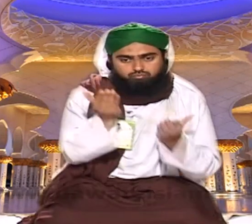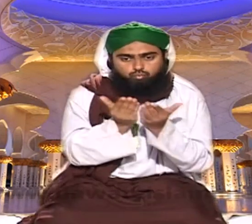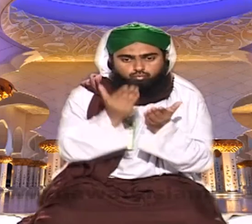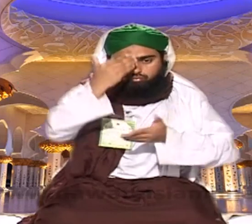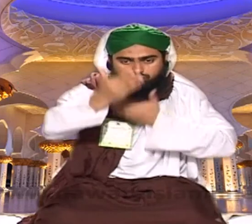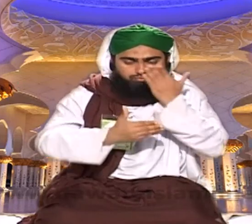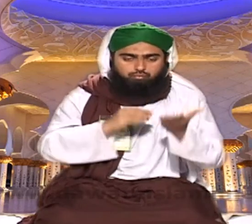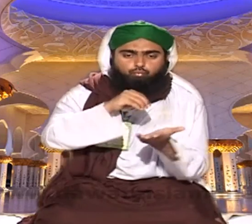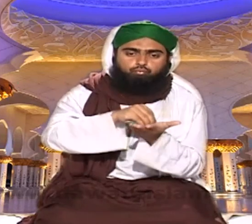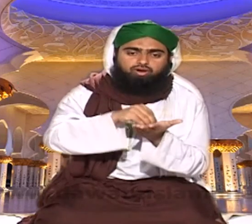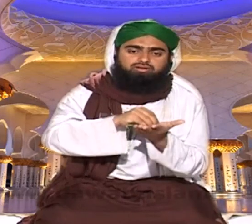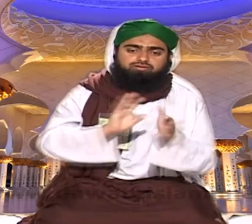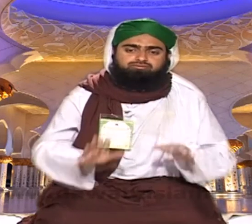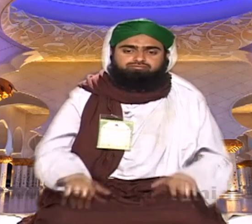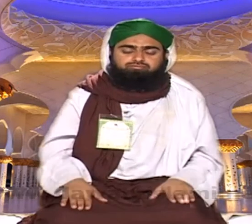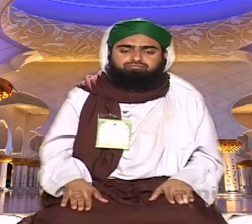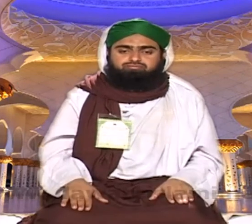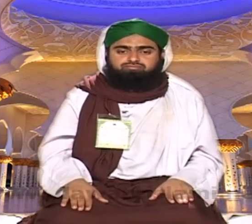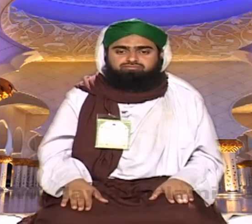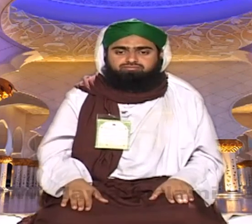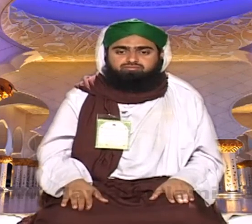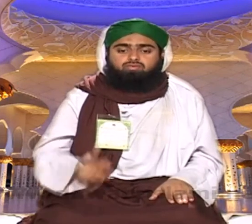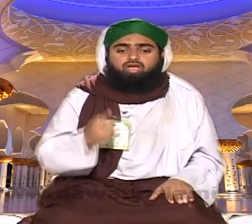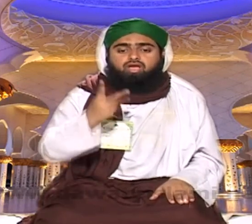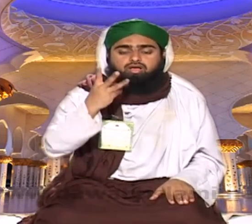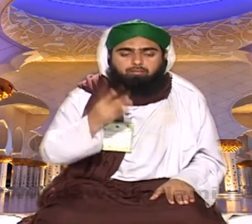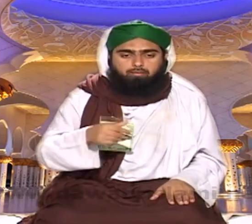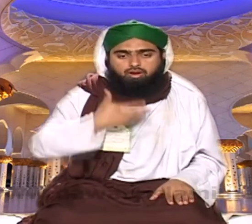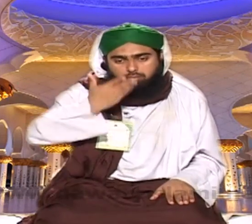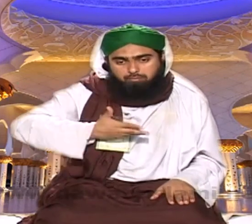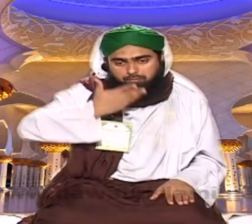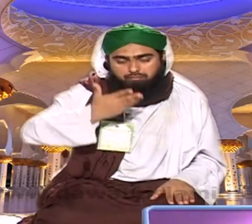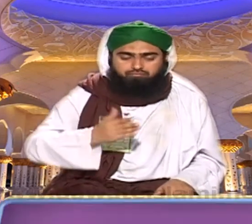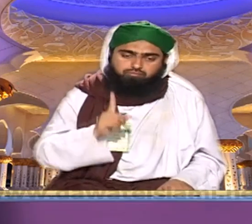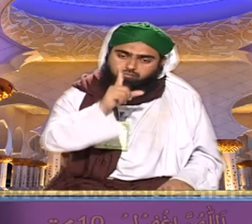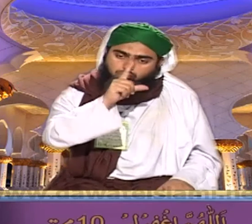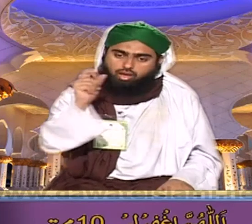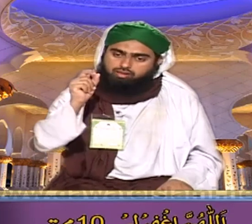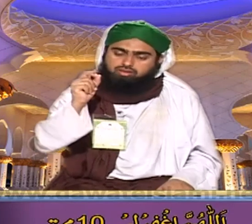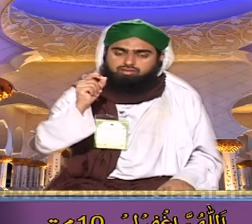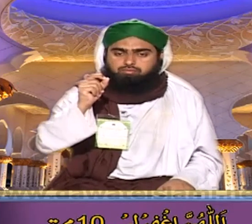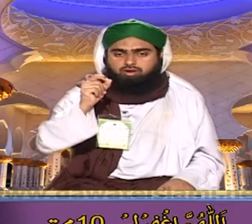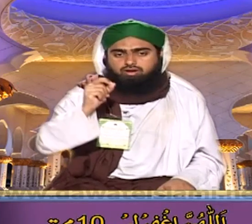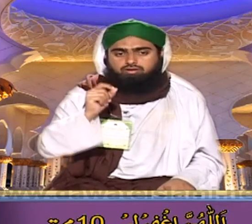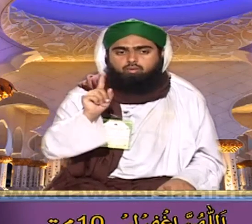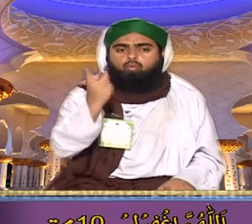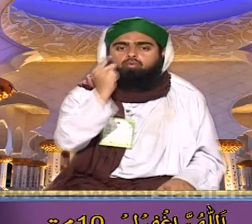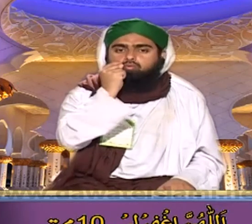کتنی بار پڑھنے کا بتایا تھا دس بار جب بندہ دس بار اللہ مغفر لی کہتا ہے